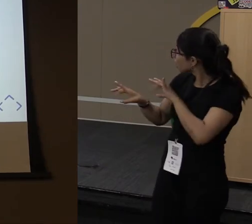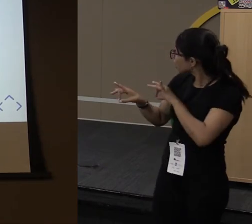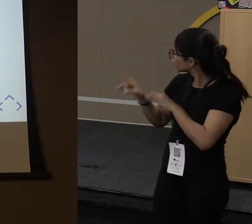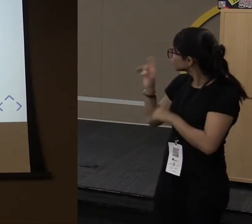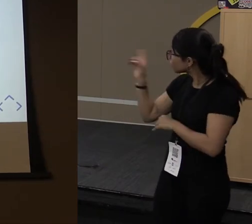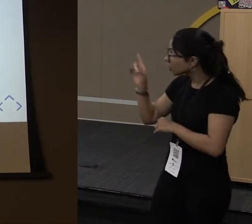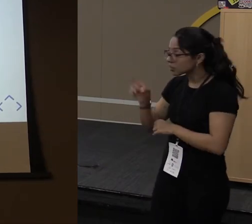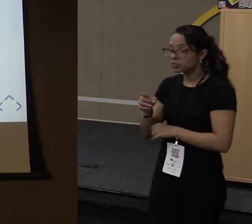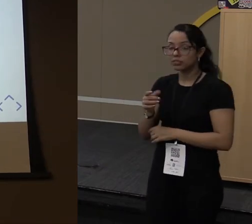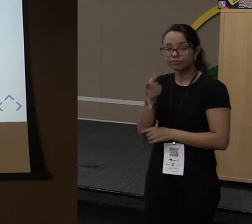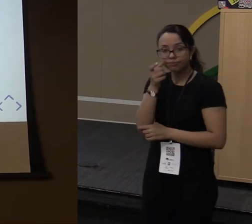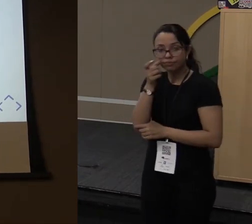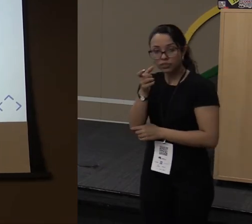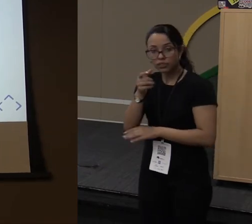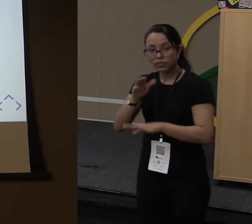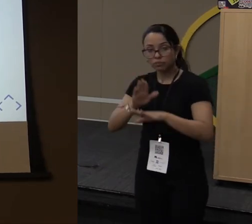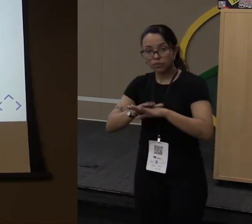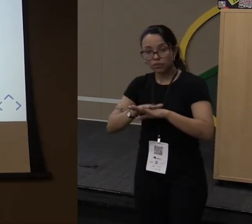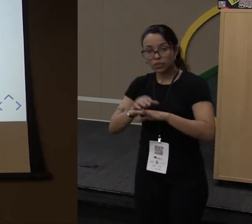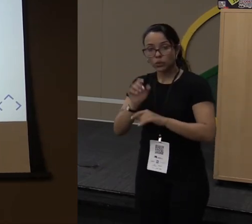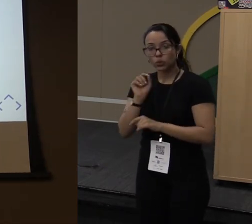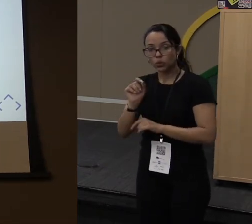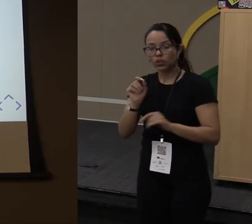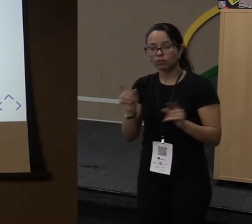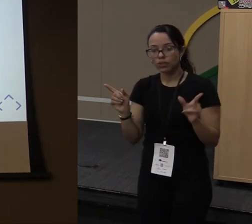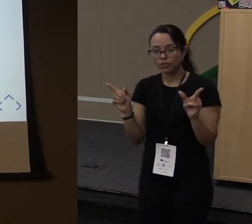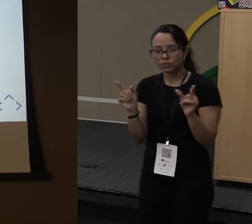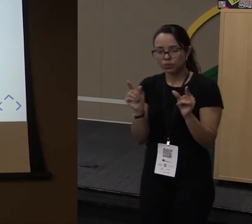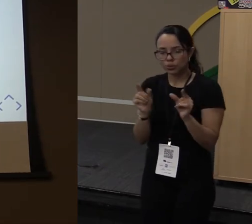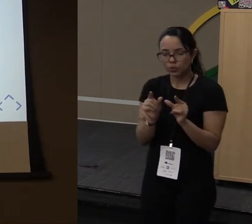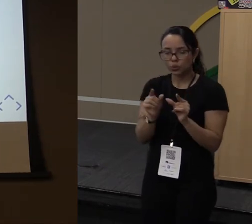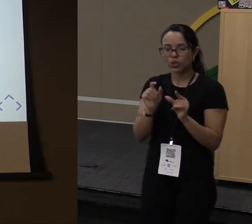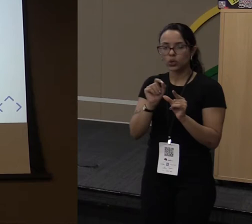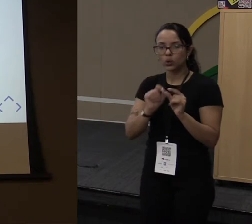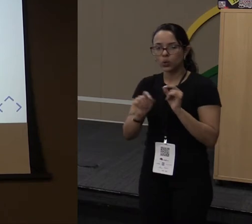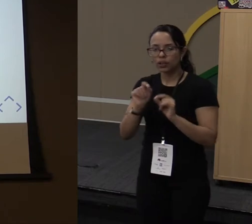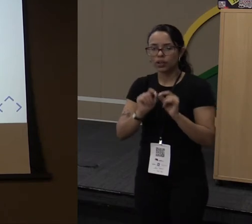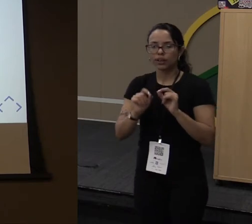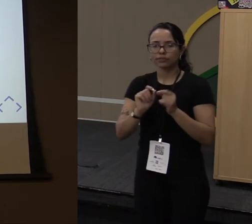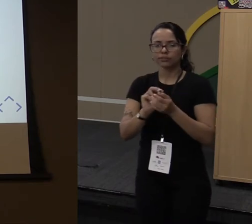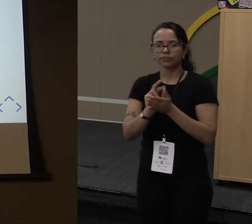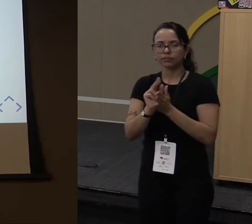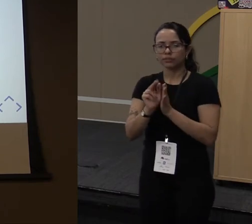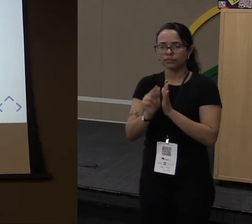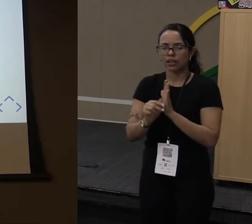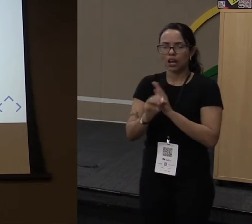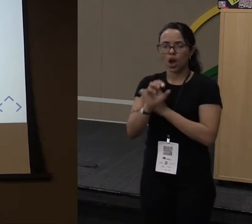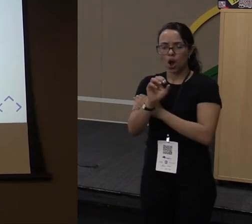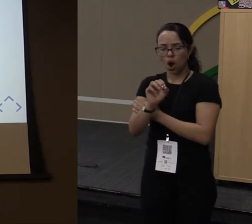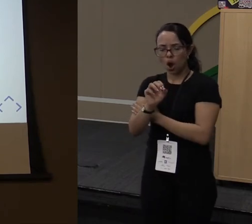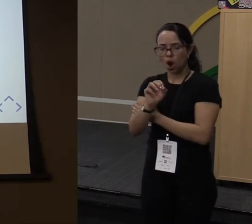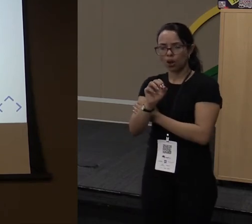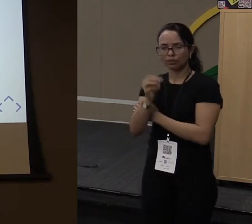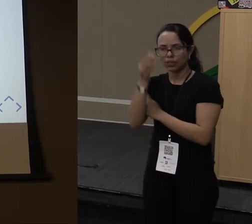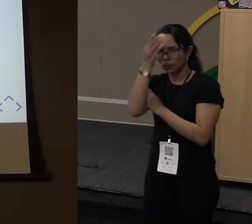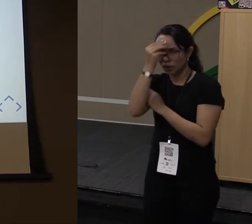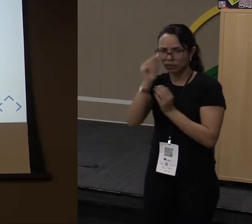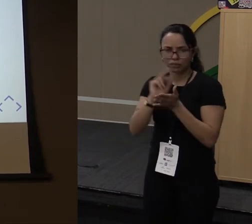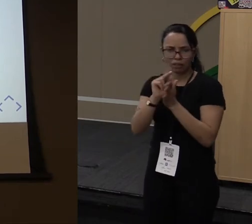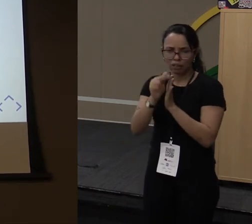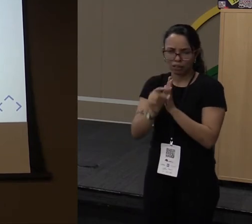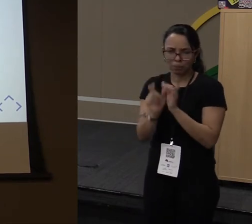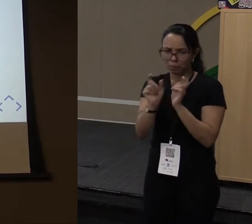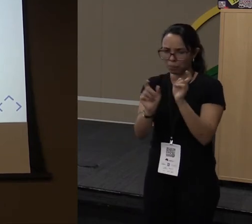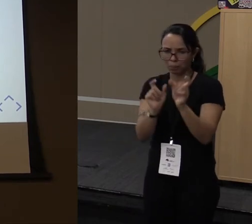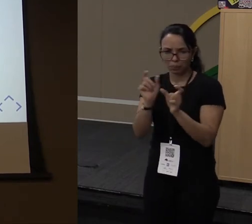com que a gente reduz o uso de design patterns, facade, observable, decorator, e por aí vai.